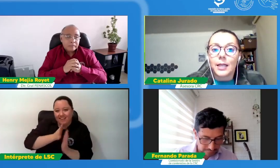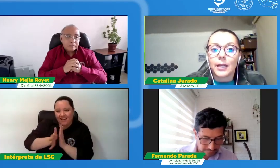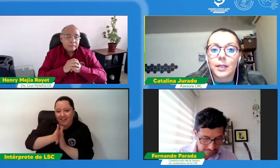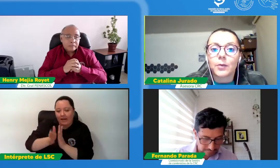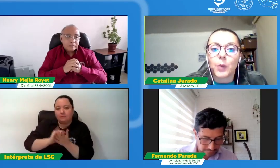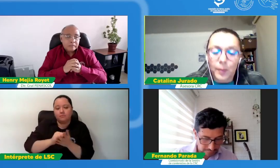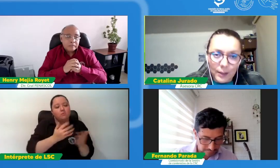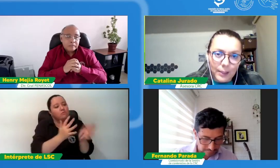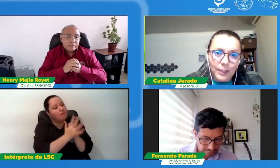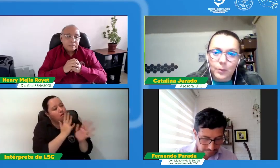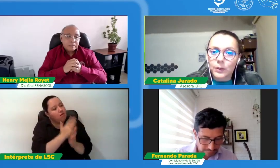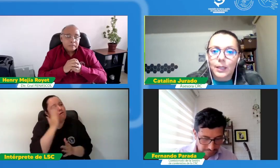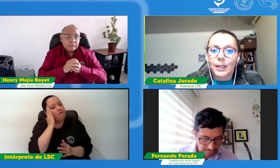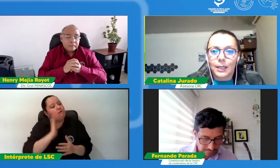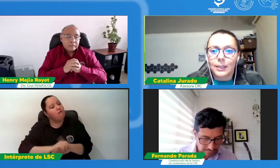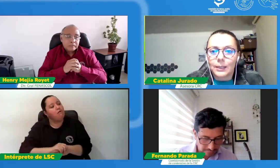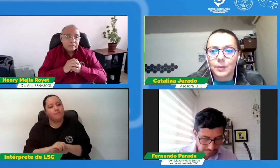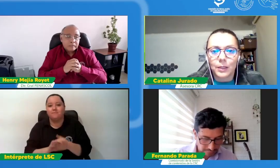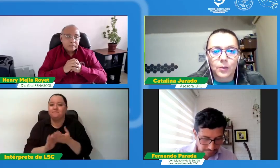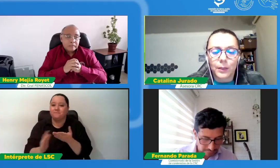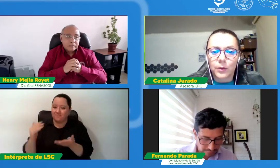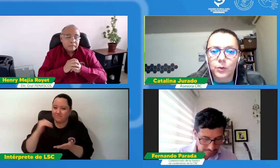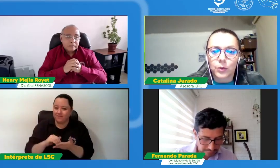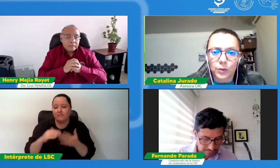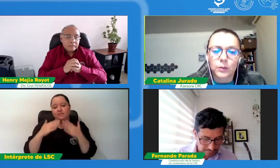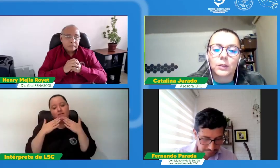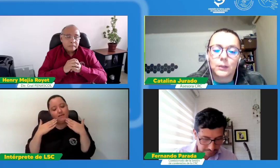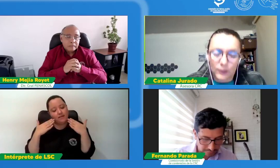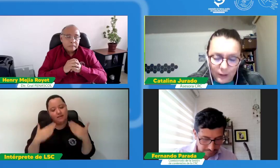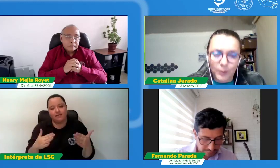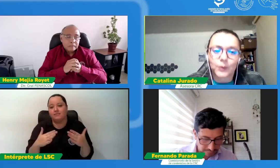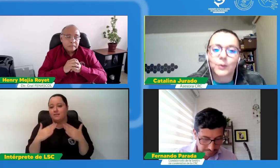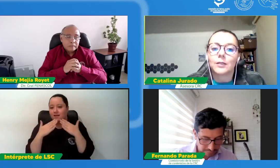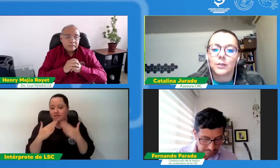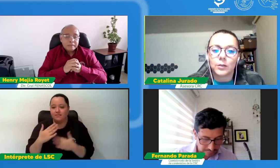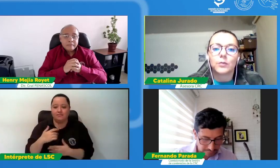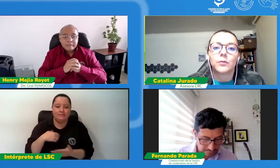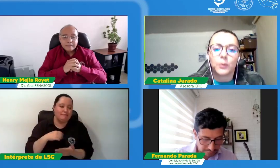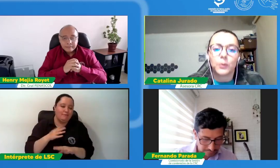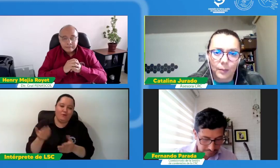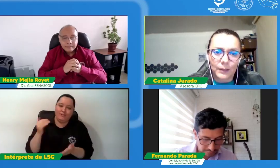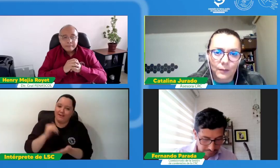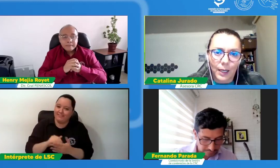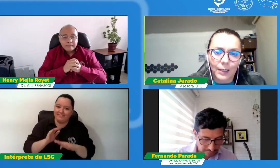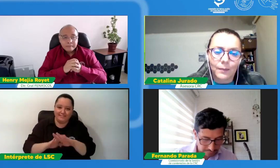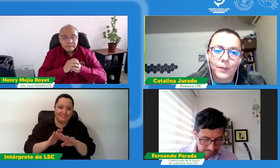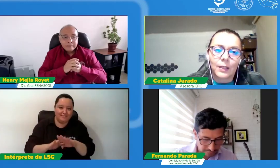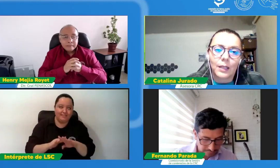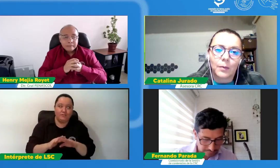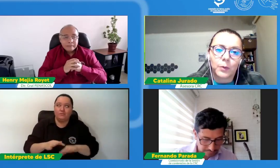nuevamente reiteramos el agradecimiento para nosotros insistimos ha sido fundamental el apoyo